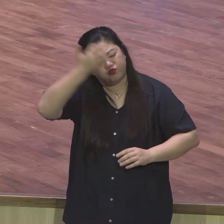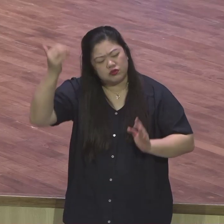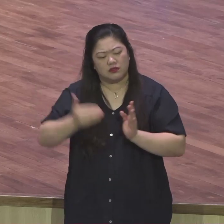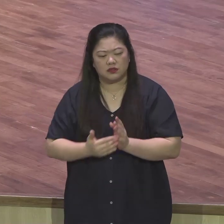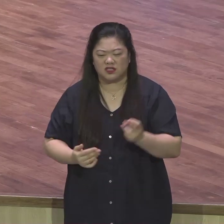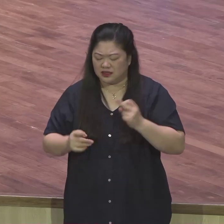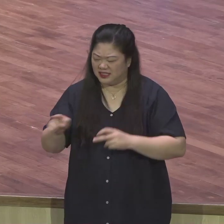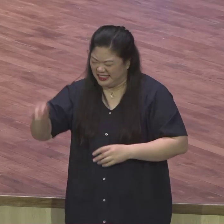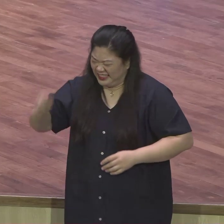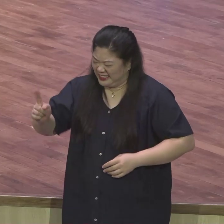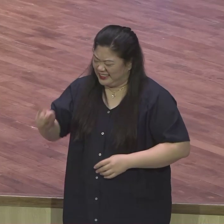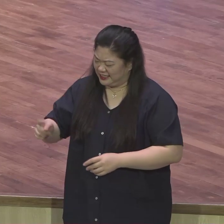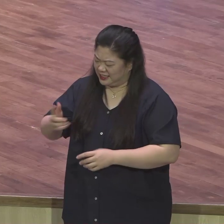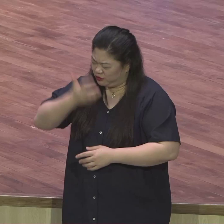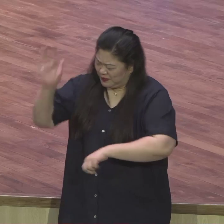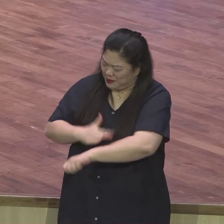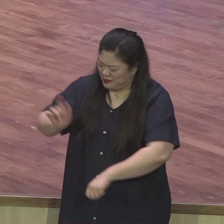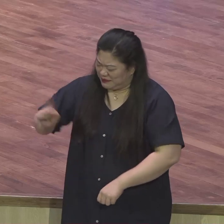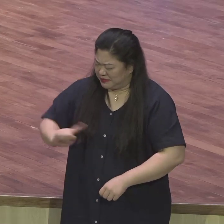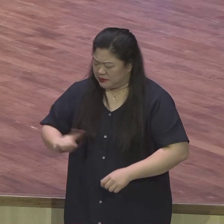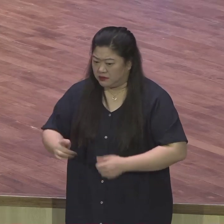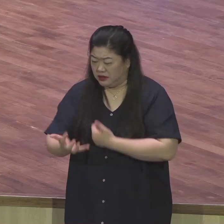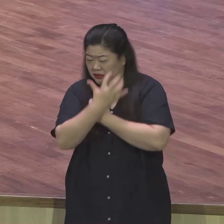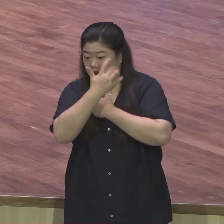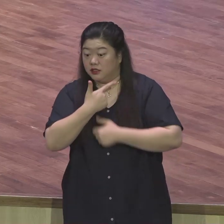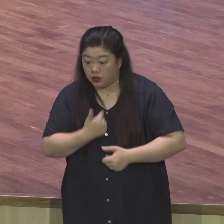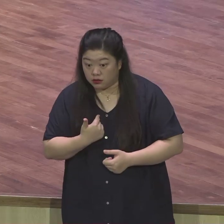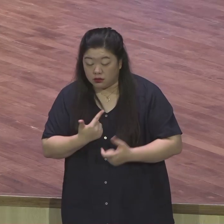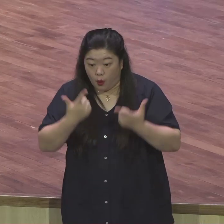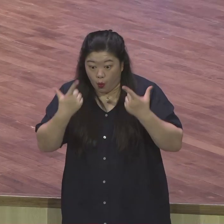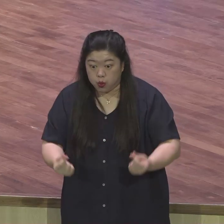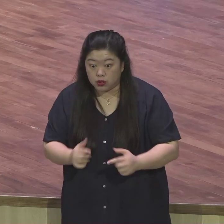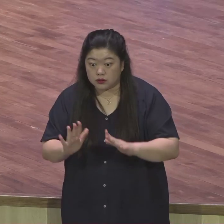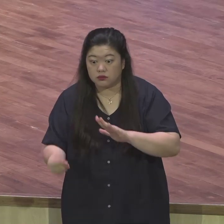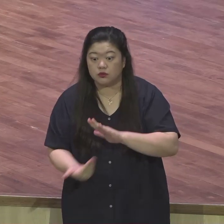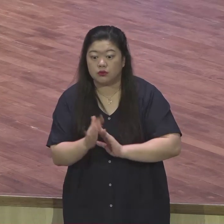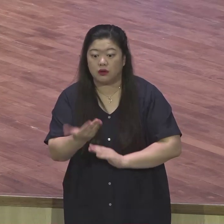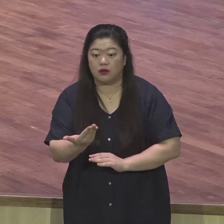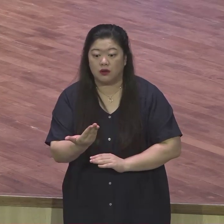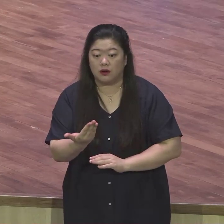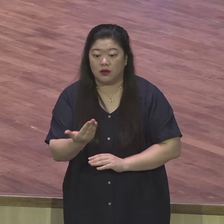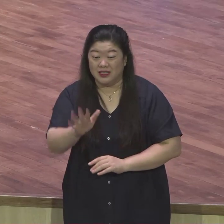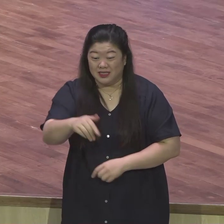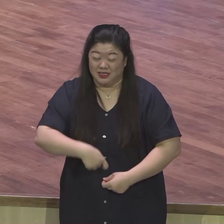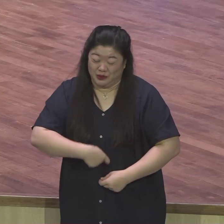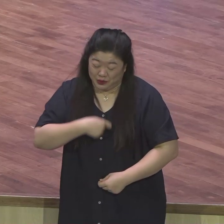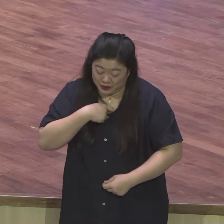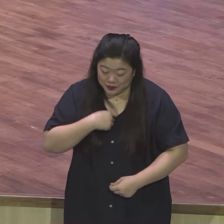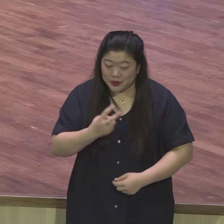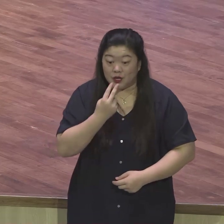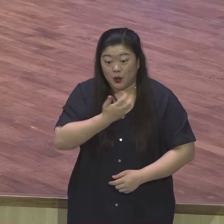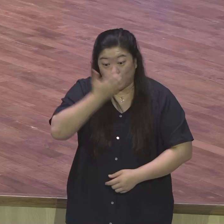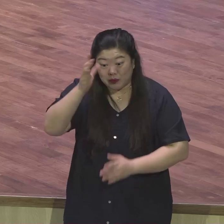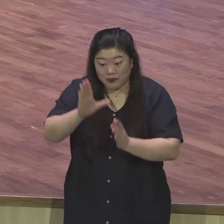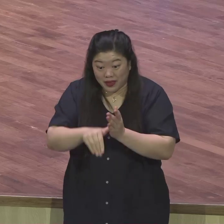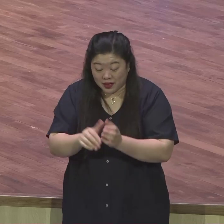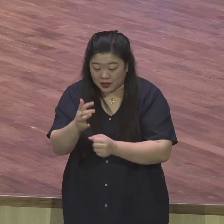하나님의 게시가 그때는 꿈으로 이어왔어요. 그때는 성경이 없었습니다. 하나님의 말씀 없었기 때문에 그때